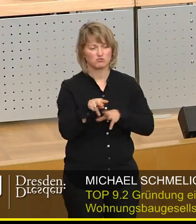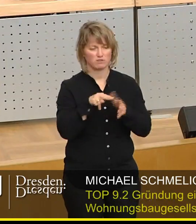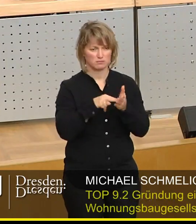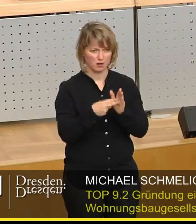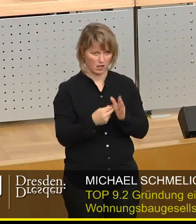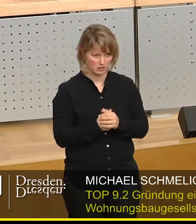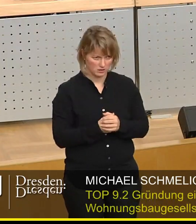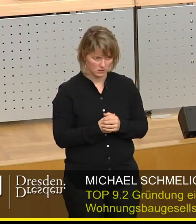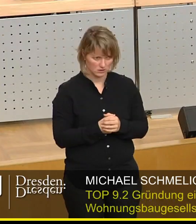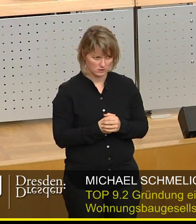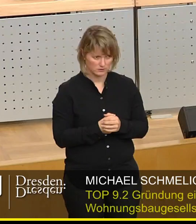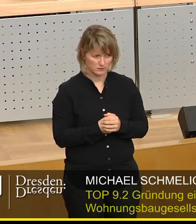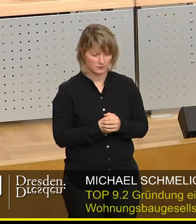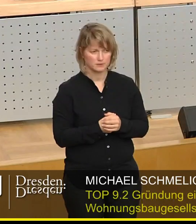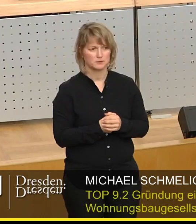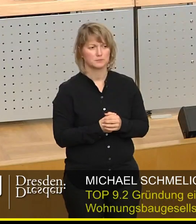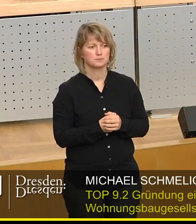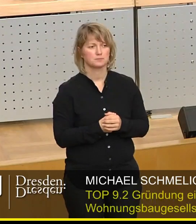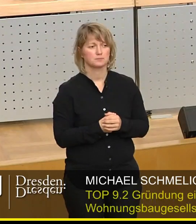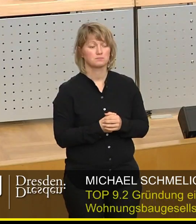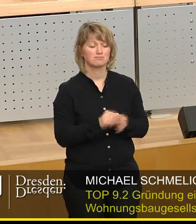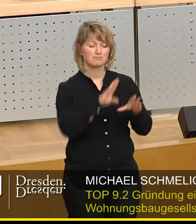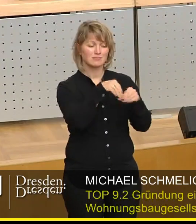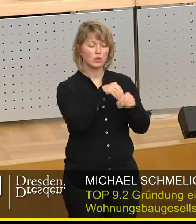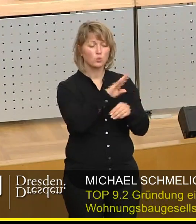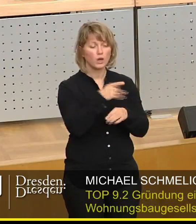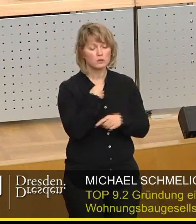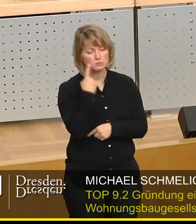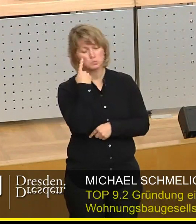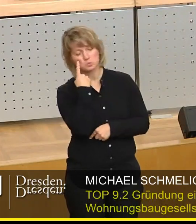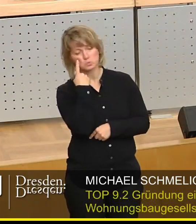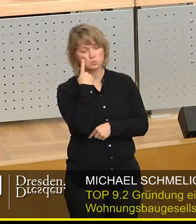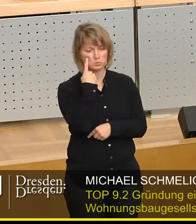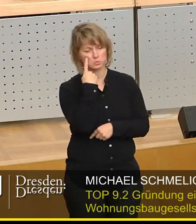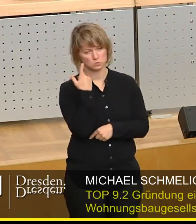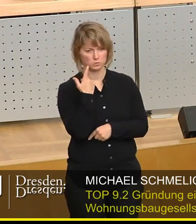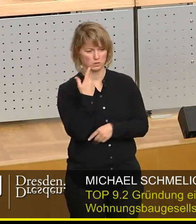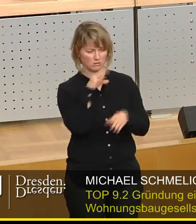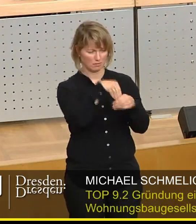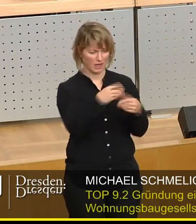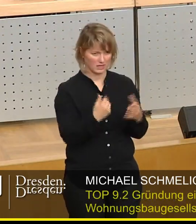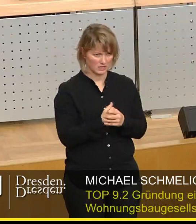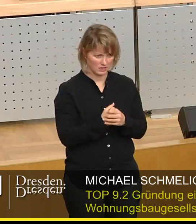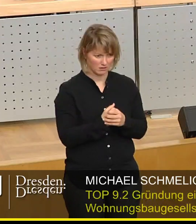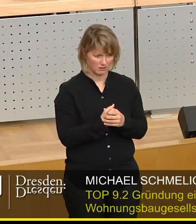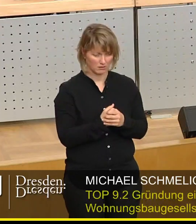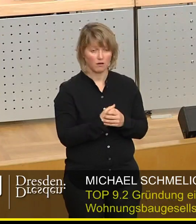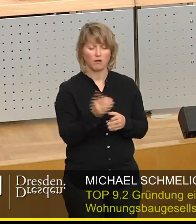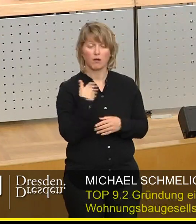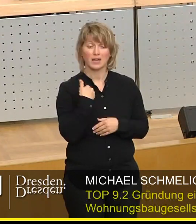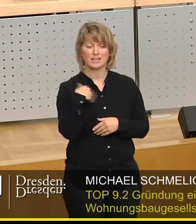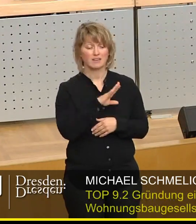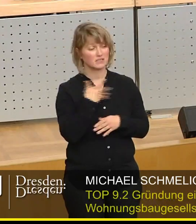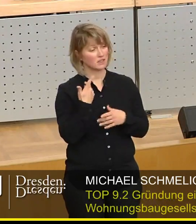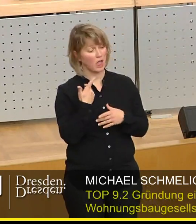mit Annahmen arbeitet. Entsprechende Rückfragen im Ausschuss wurden doch so